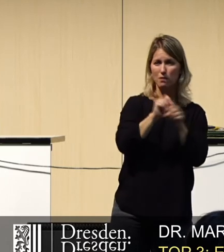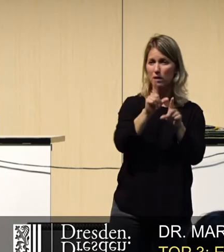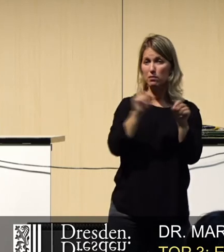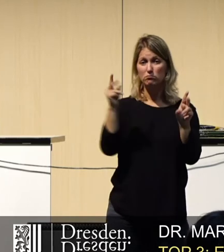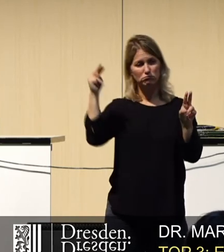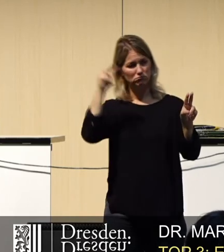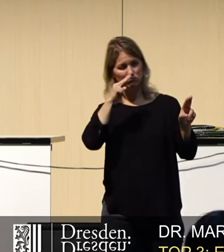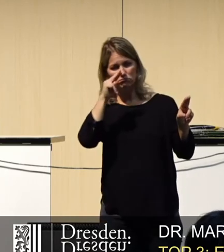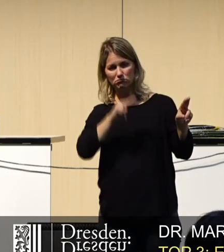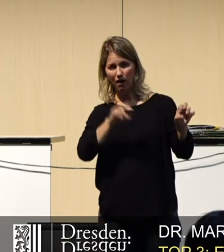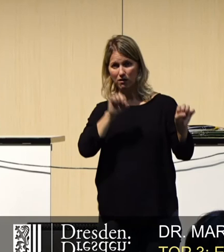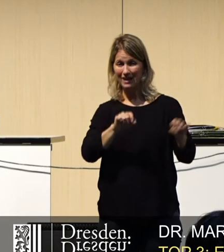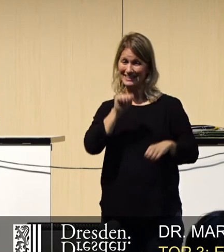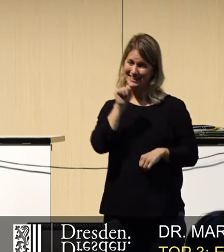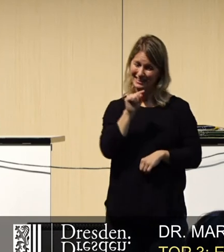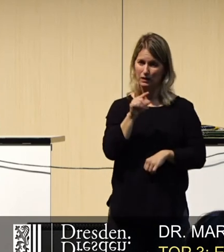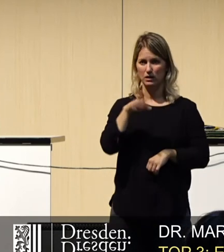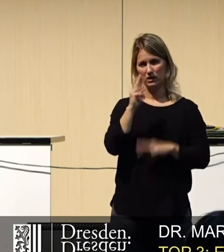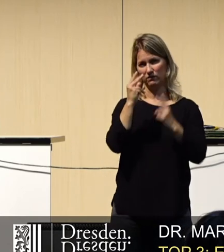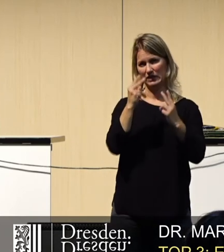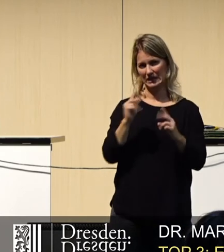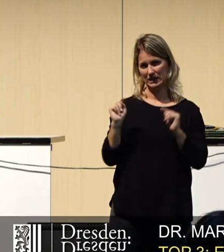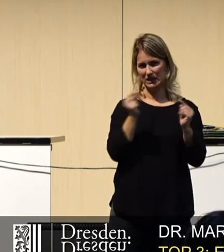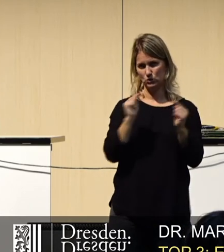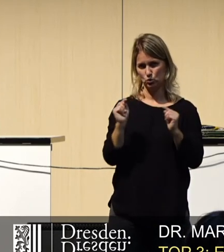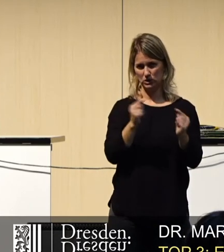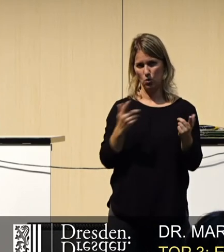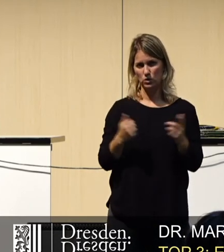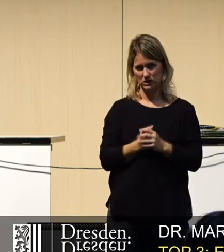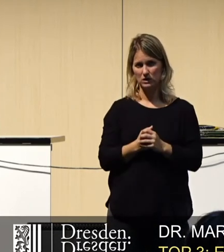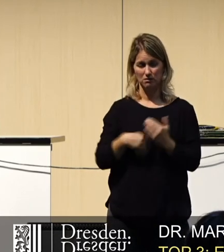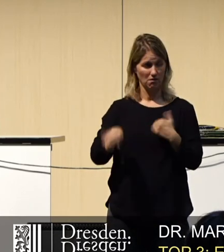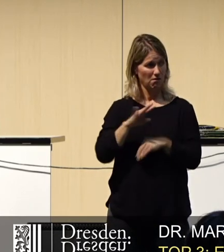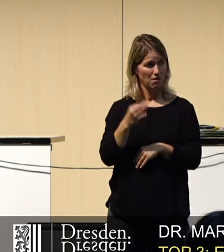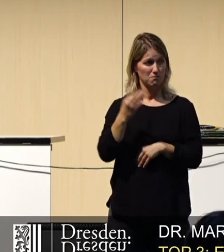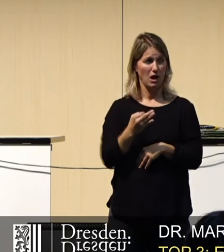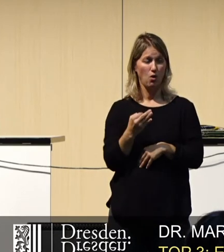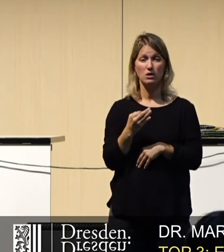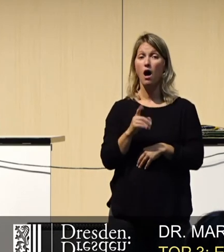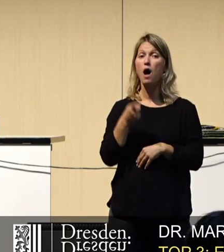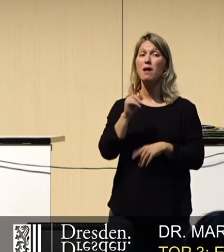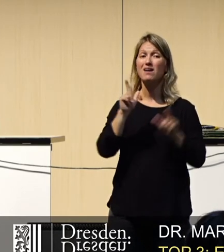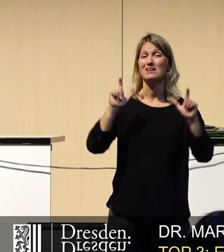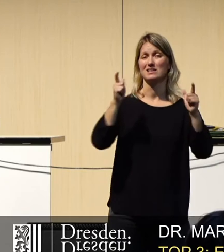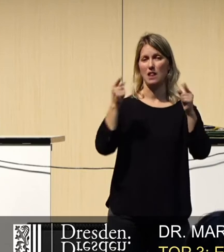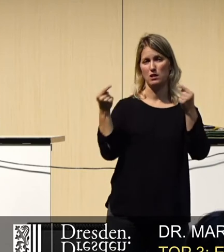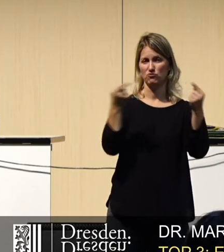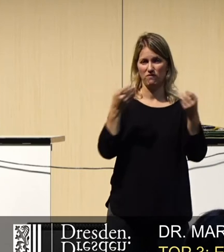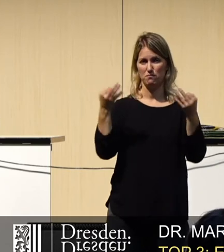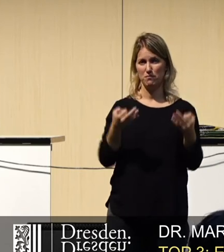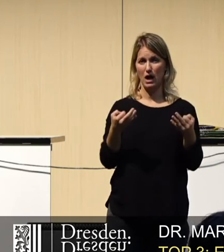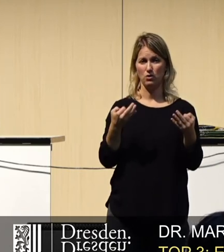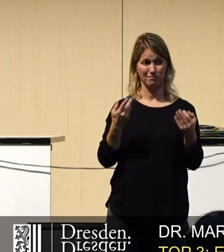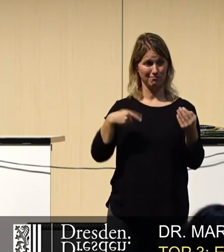und so fort. Das ist eine elementar wichtige Diskussion, die wir führen müssen. Allerdings in der Gesellschaft, nicht